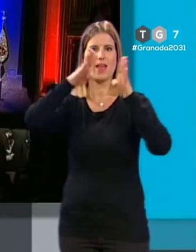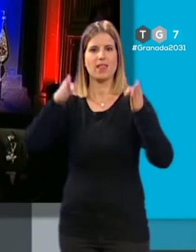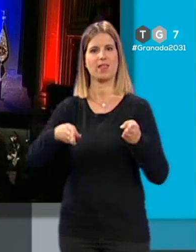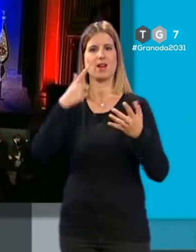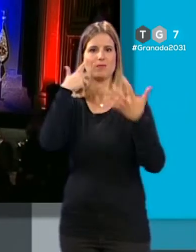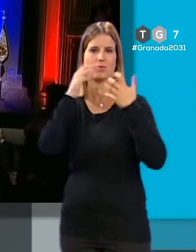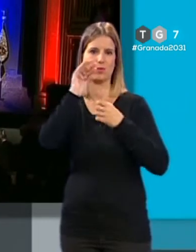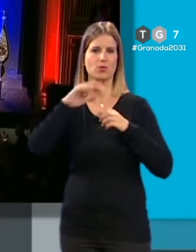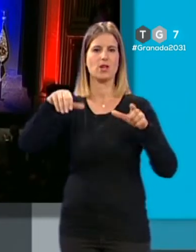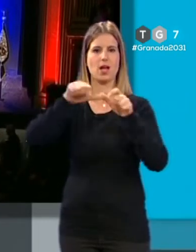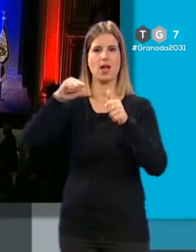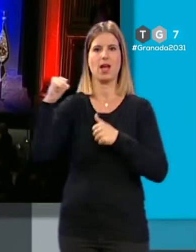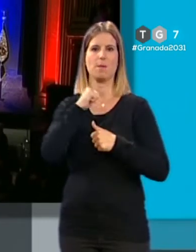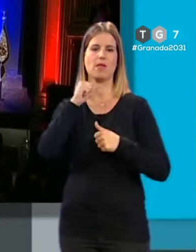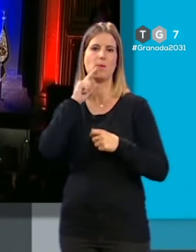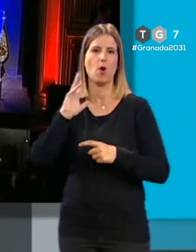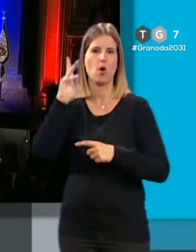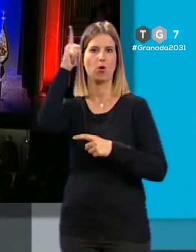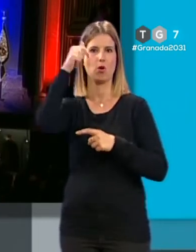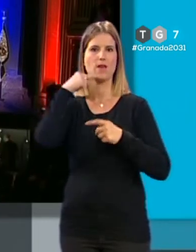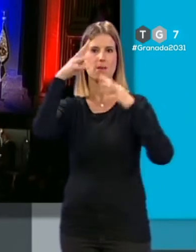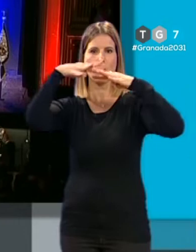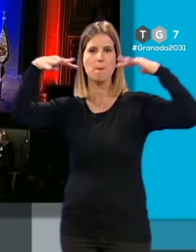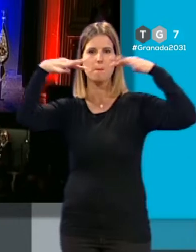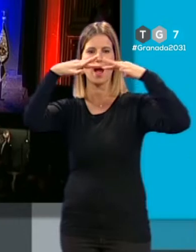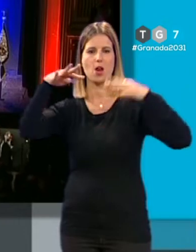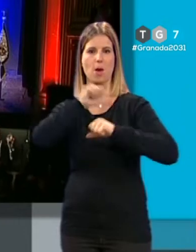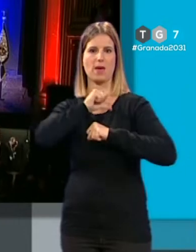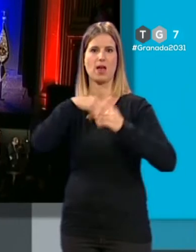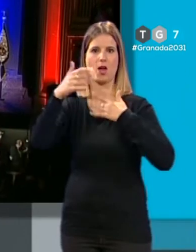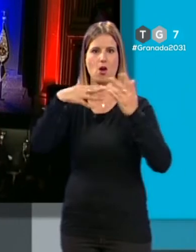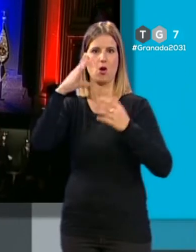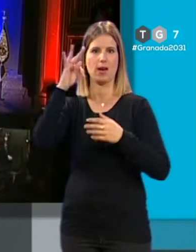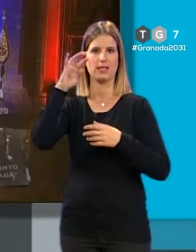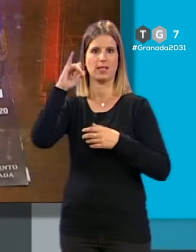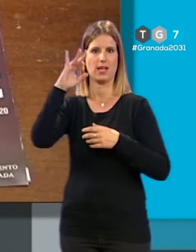hermandad presidido por la primitiva gloria del palio de la esperanza, obra de Trinidad Morcillo.